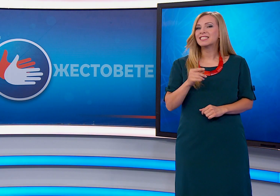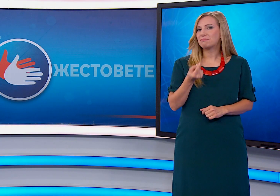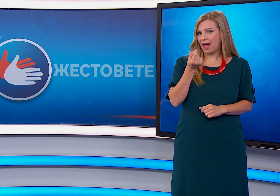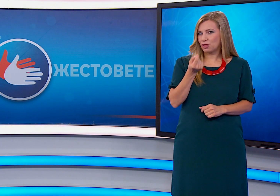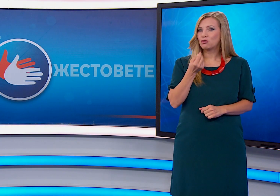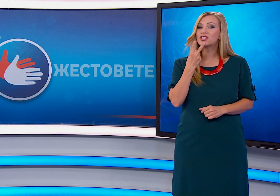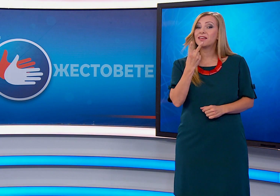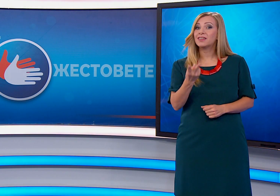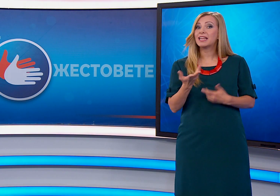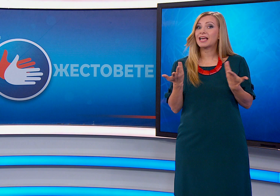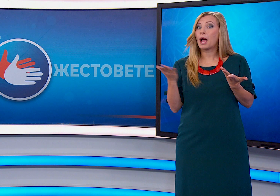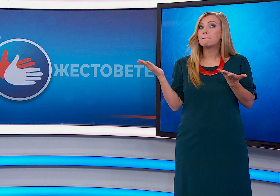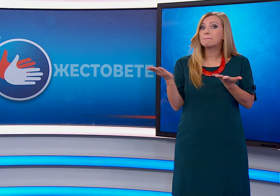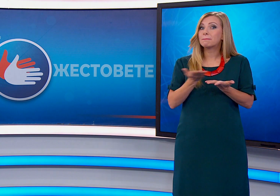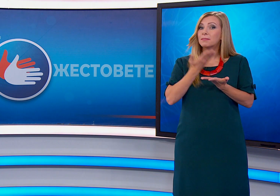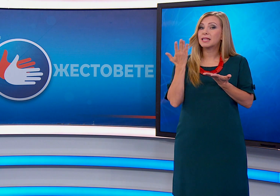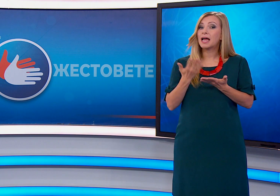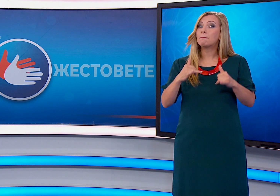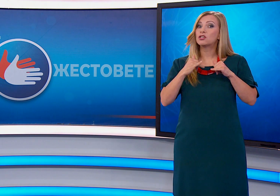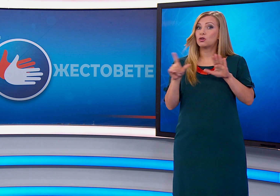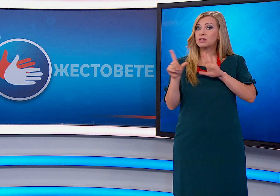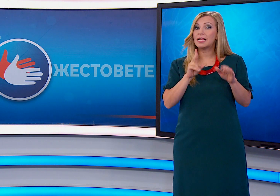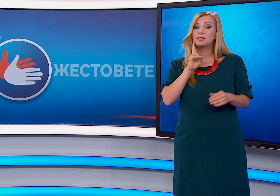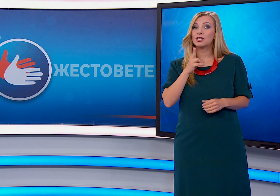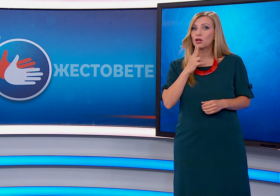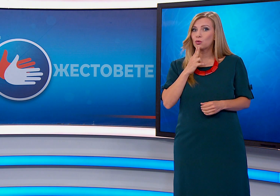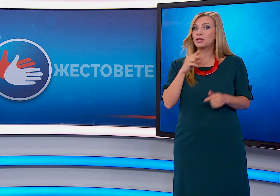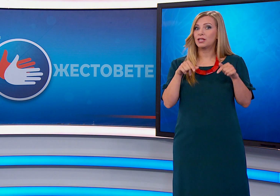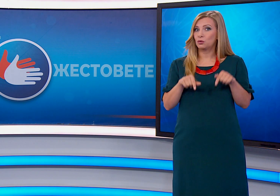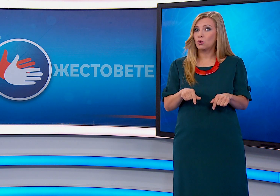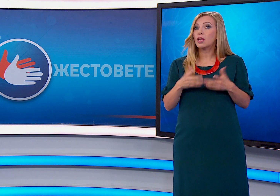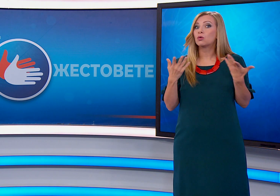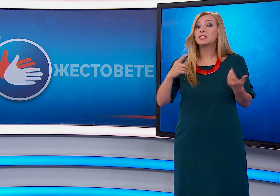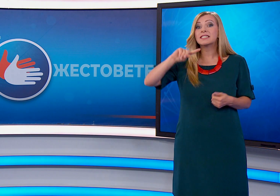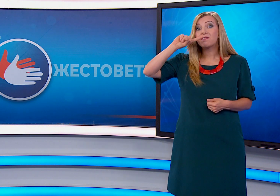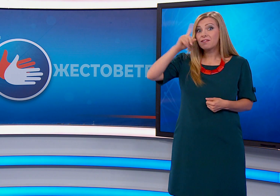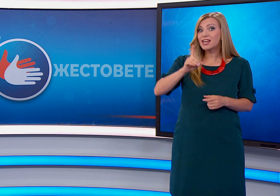покажем как премина Международната седмица на глухите у нас и кои са по-важните новини от нея.